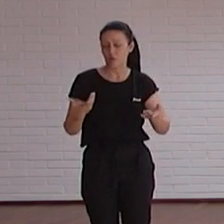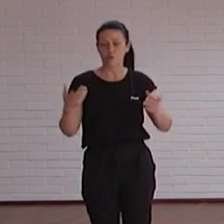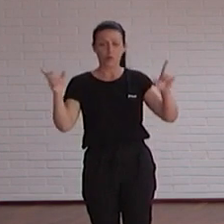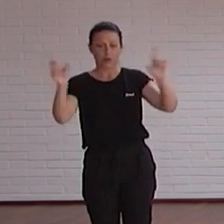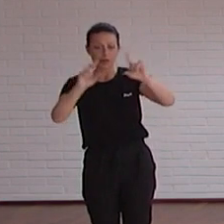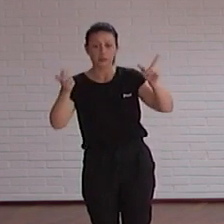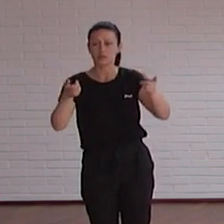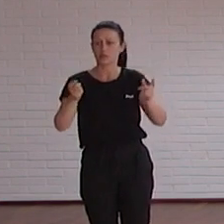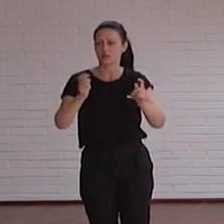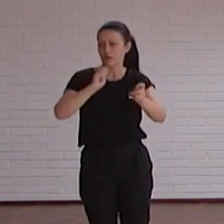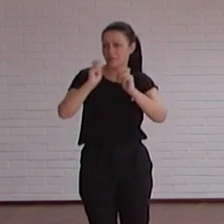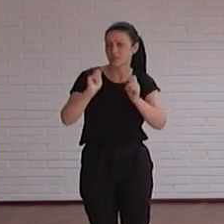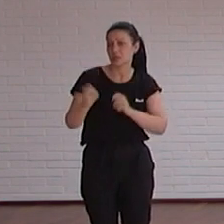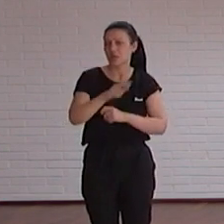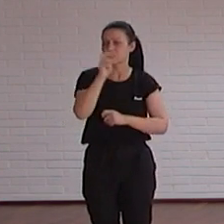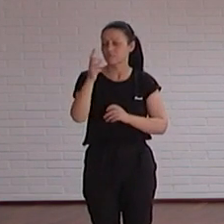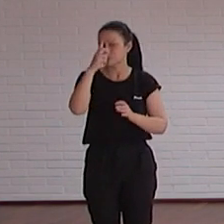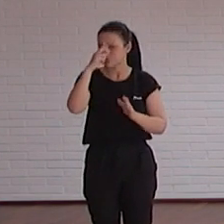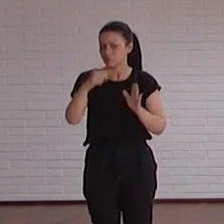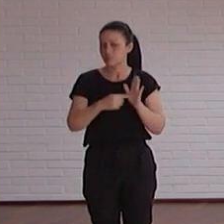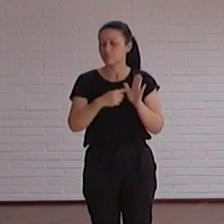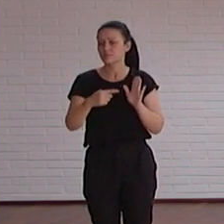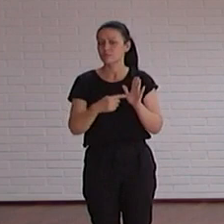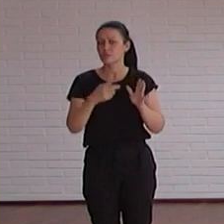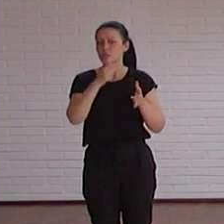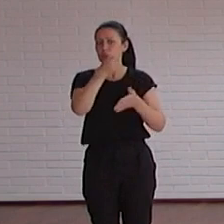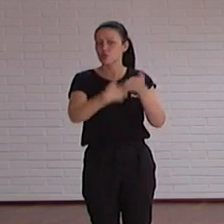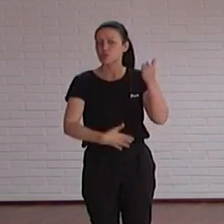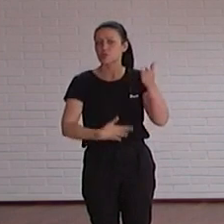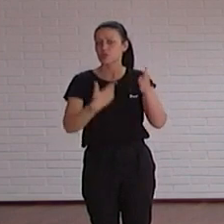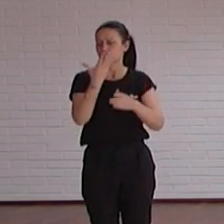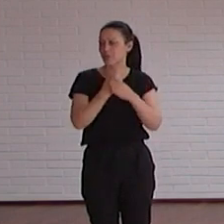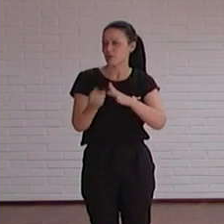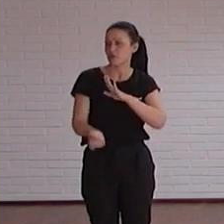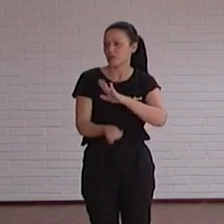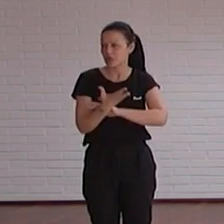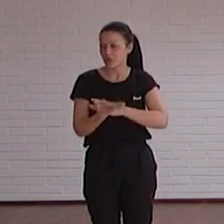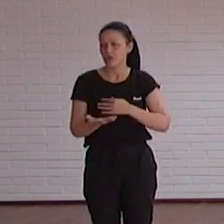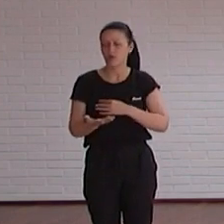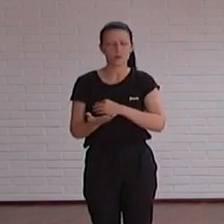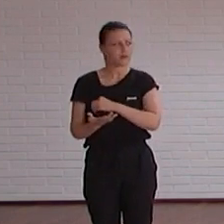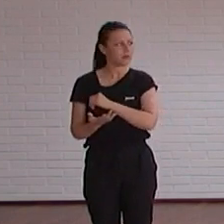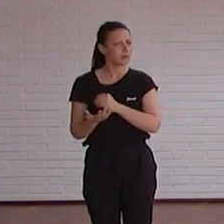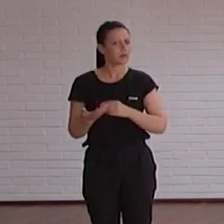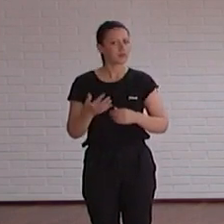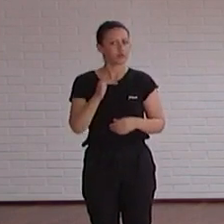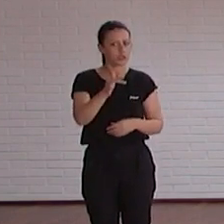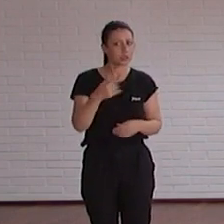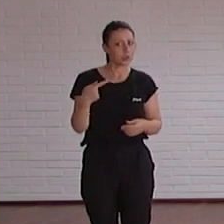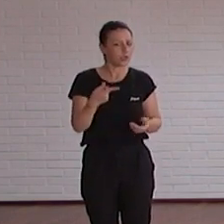la prensa etcétera que impacto tiene lanzar noticias de si crea una aplicación etcétera impacto bueno